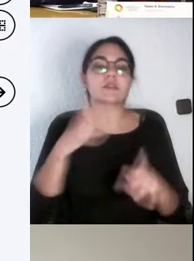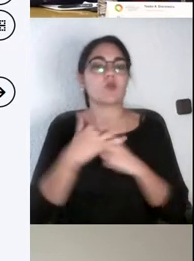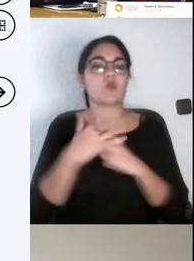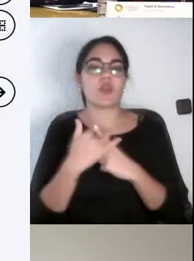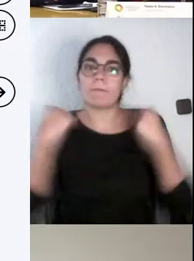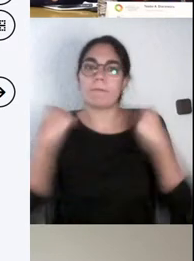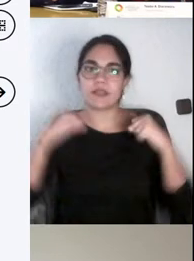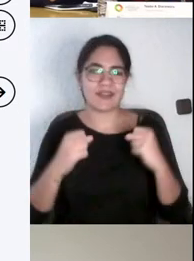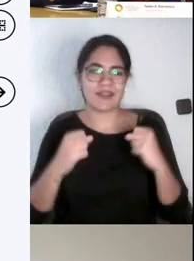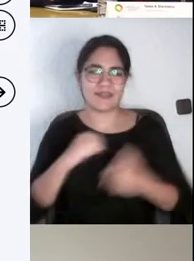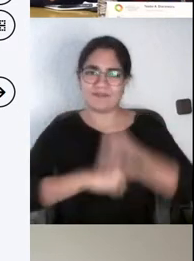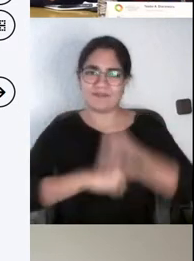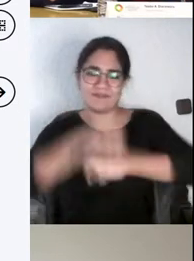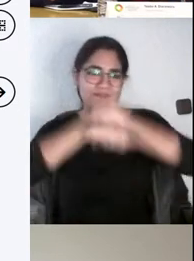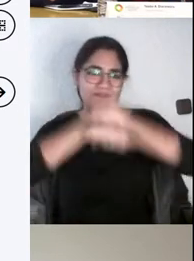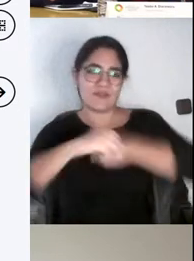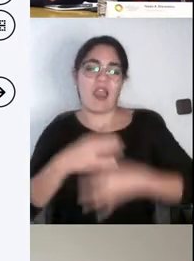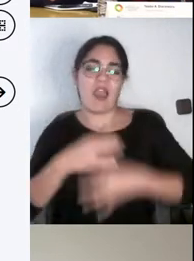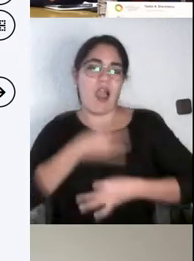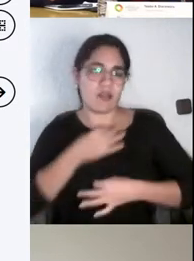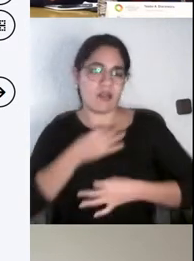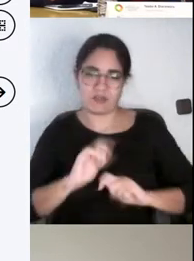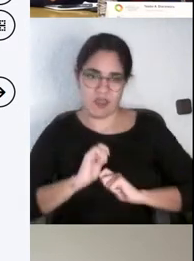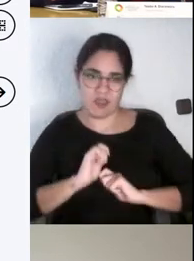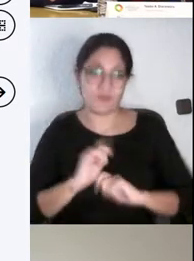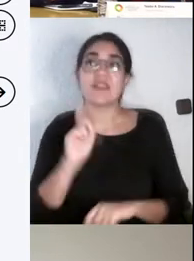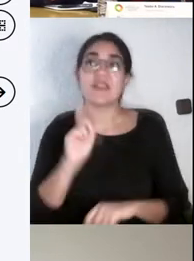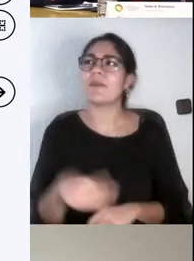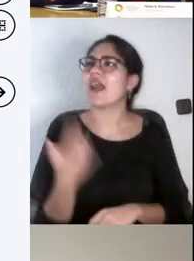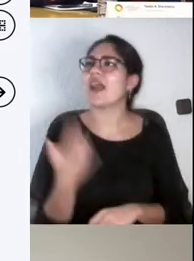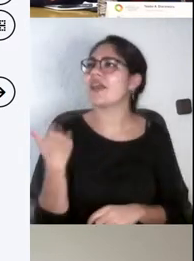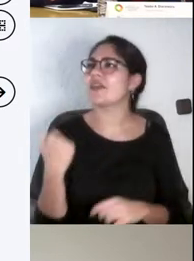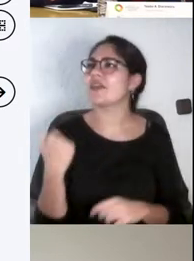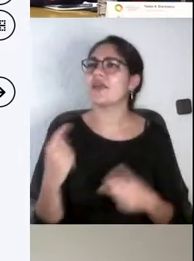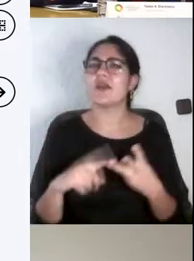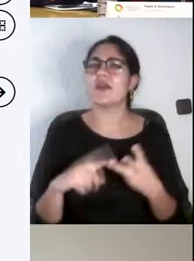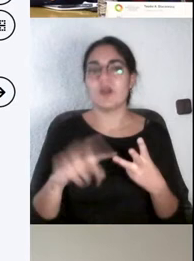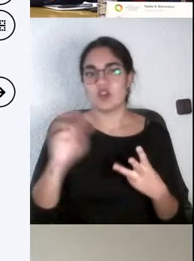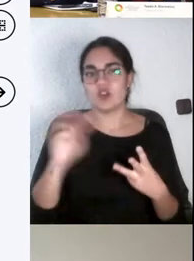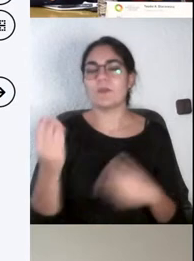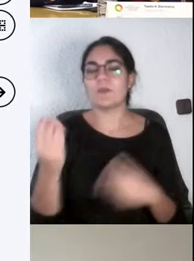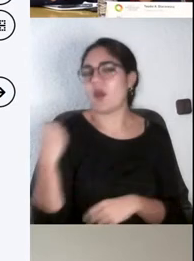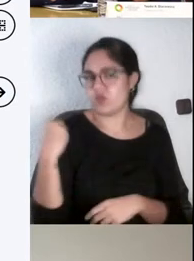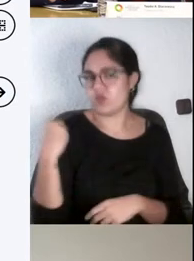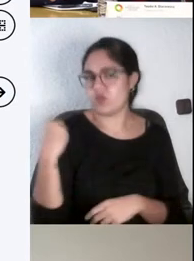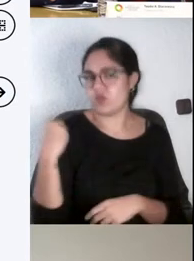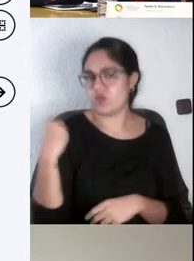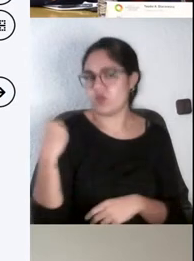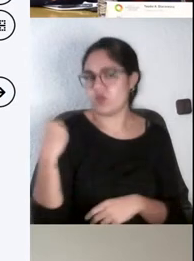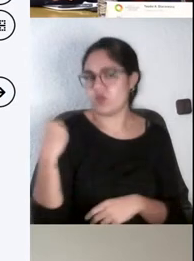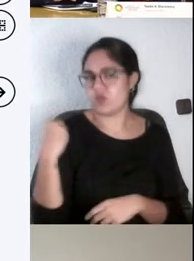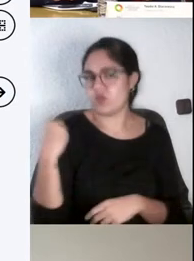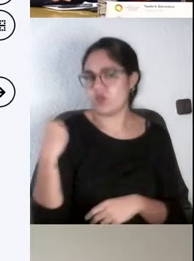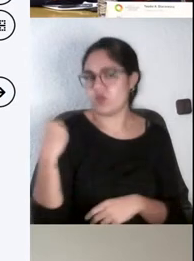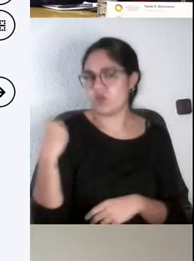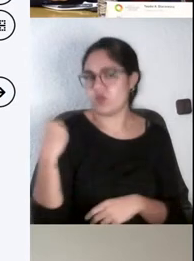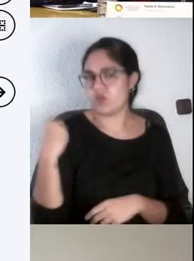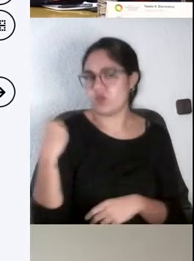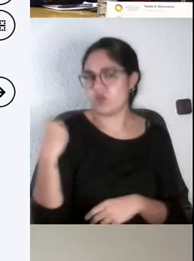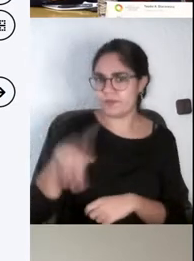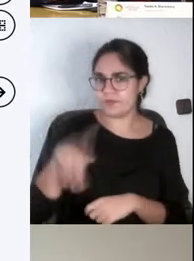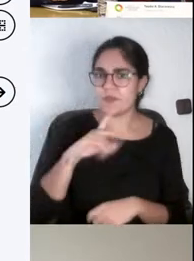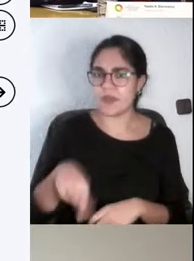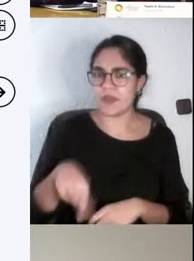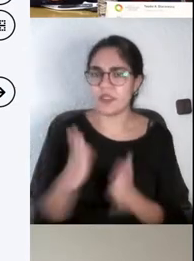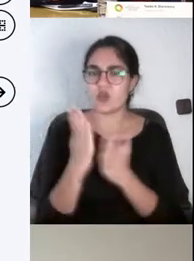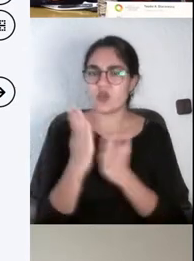nos hicieron una pregunta que a mí me pareció muy curiosa, que era acerca de si la universidad es